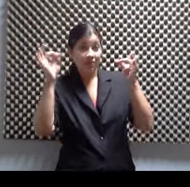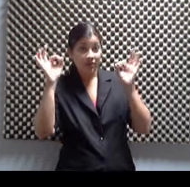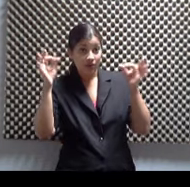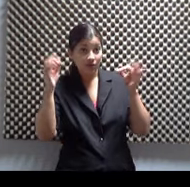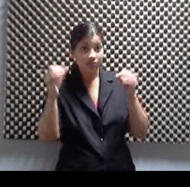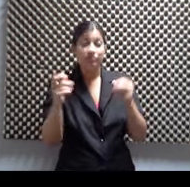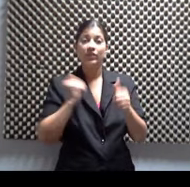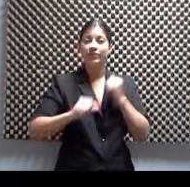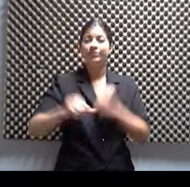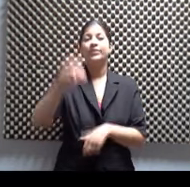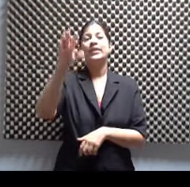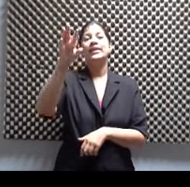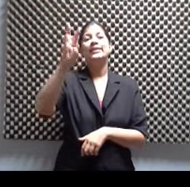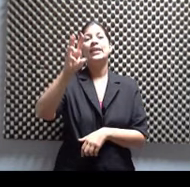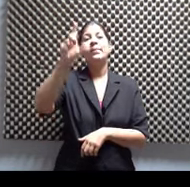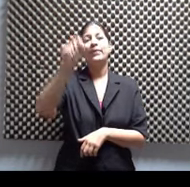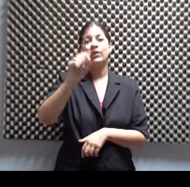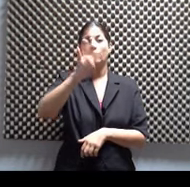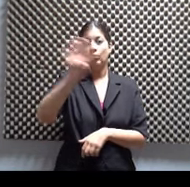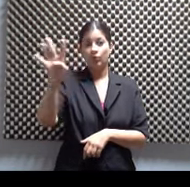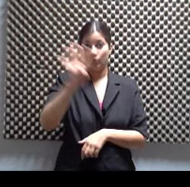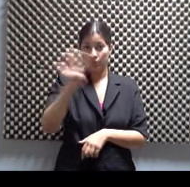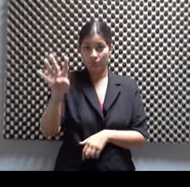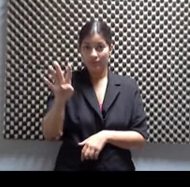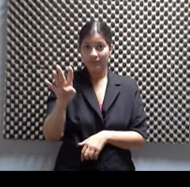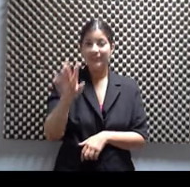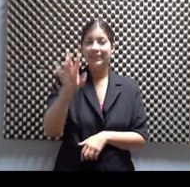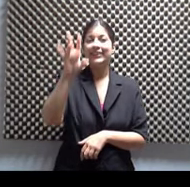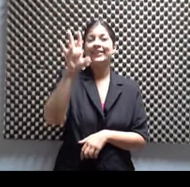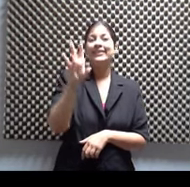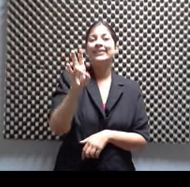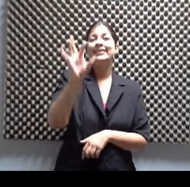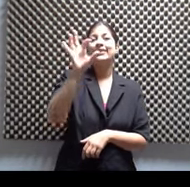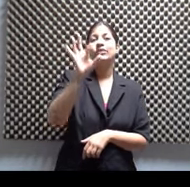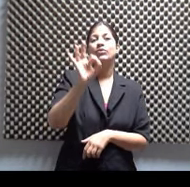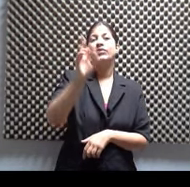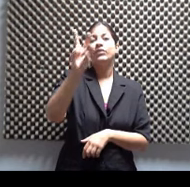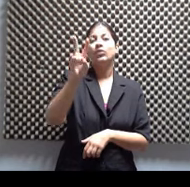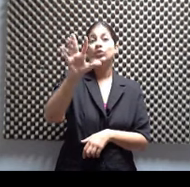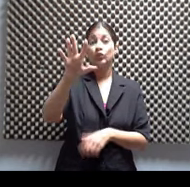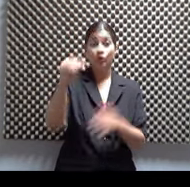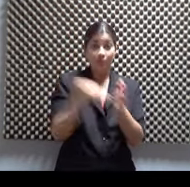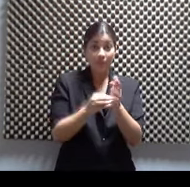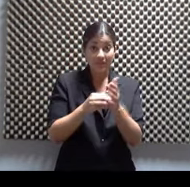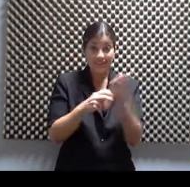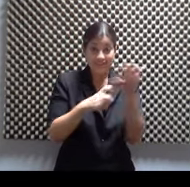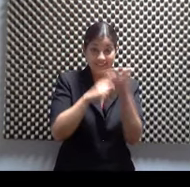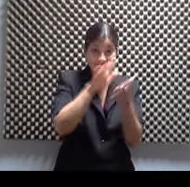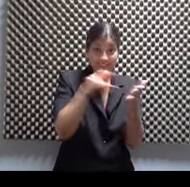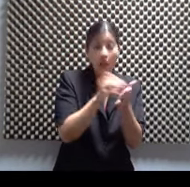620-4444-7925-1000, que es Ticket Center, o 294